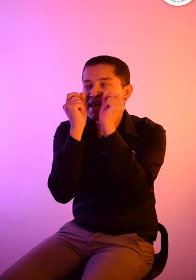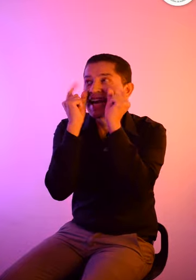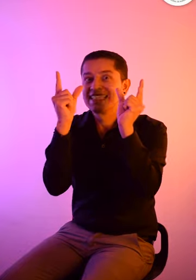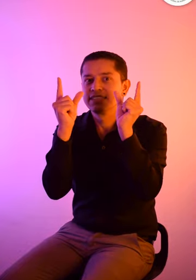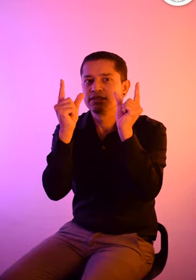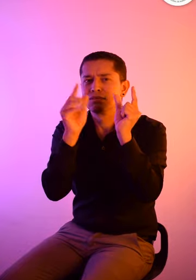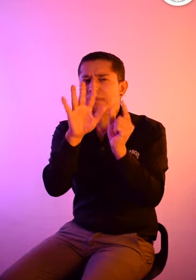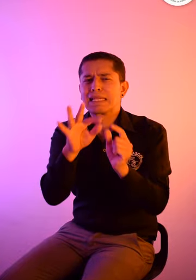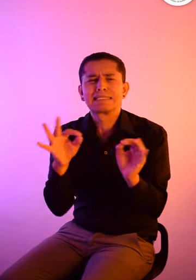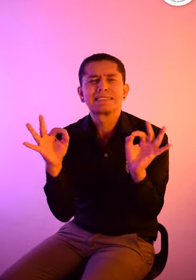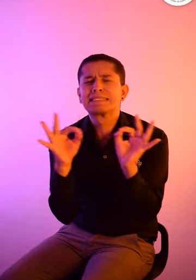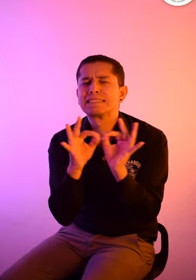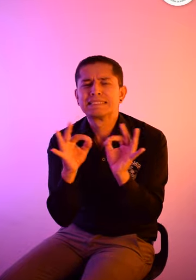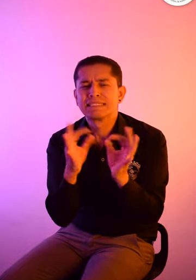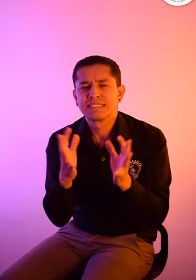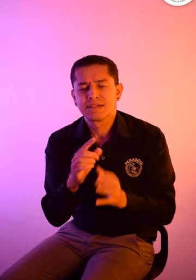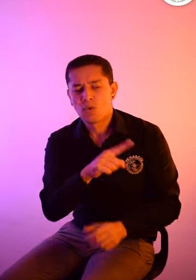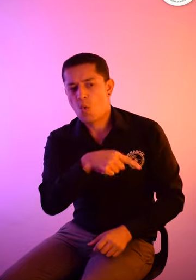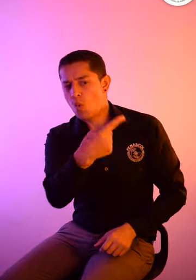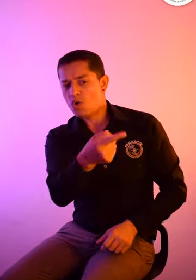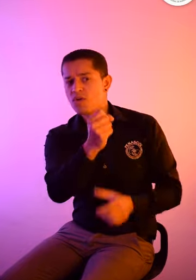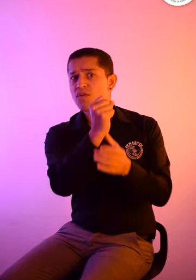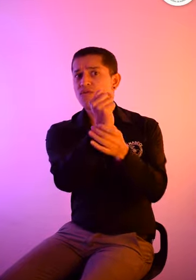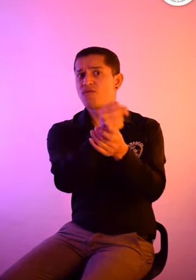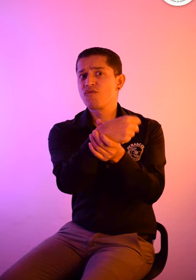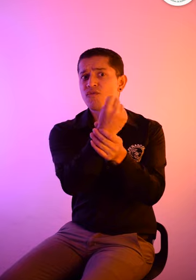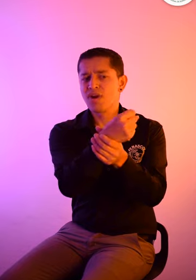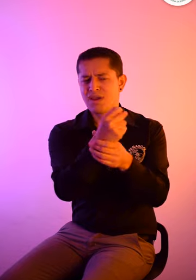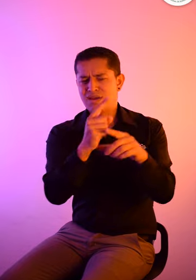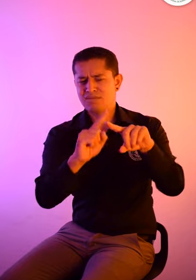configuraciones manuales muy sencillas